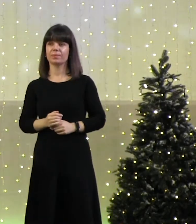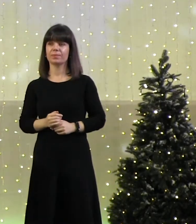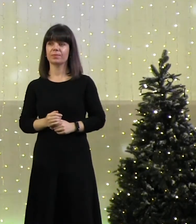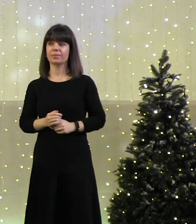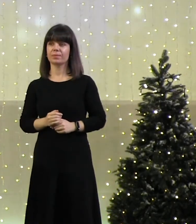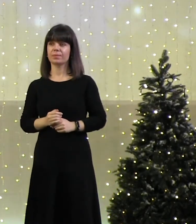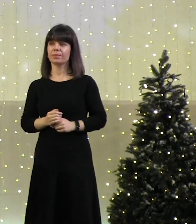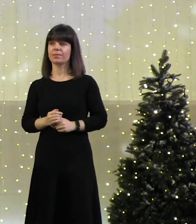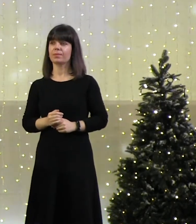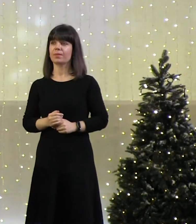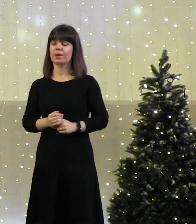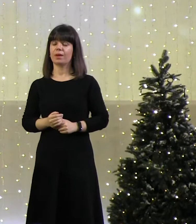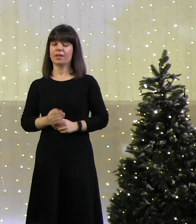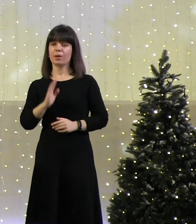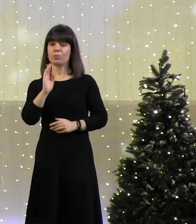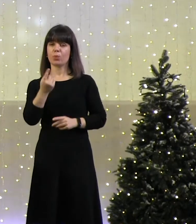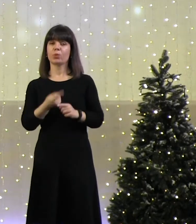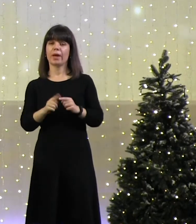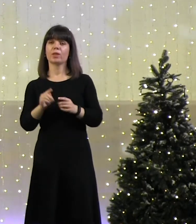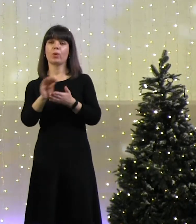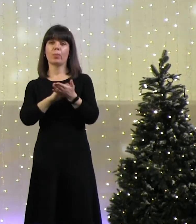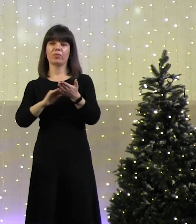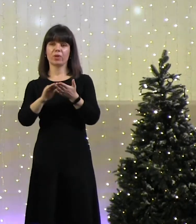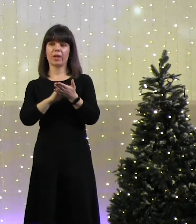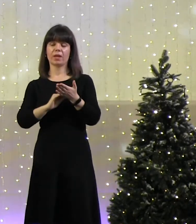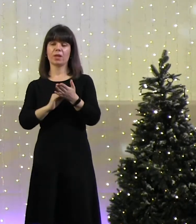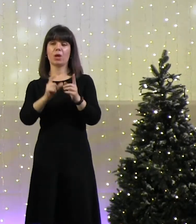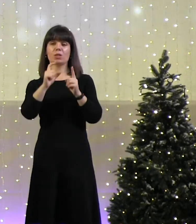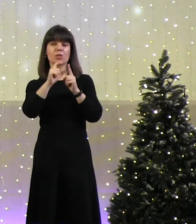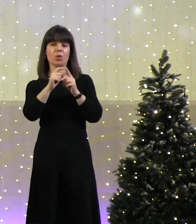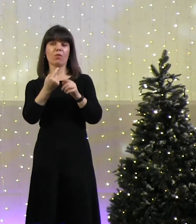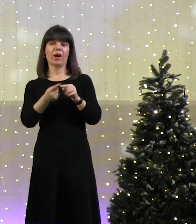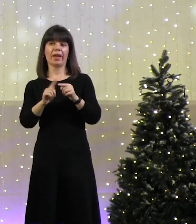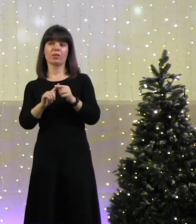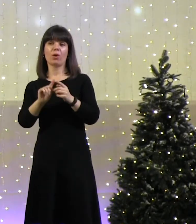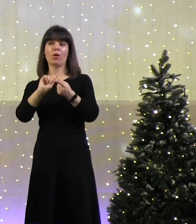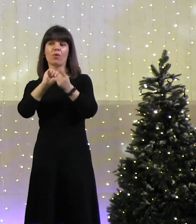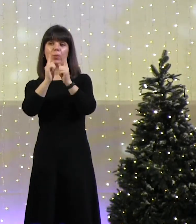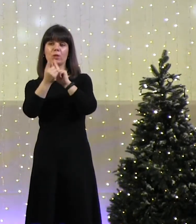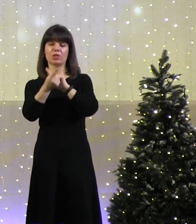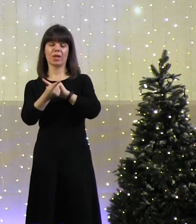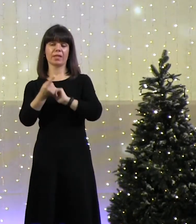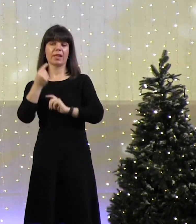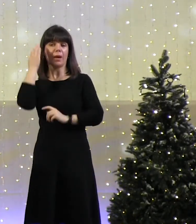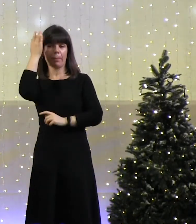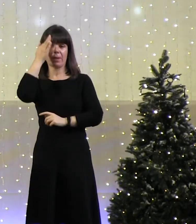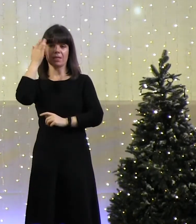Я буду еще это повторять. Слово — это воплощение мысли. Мы о чем-то думаем,